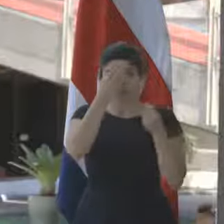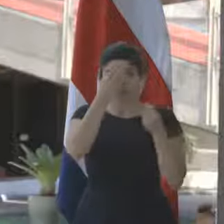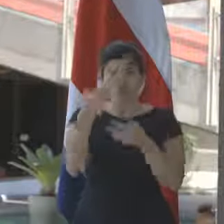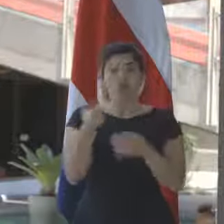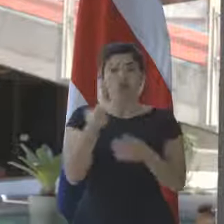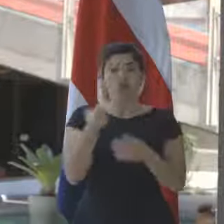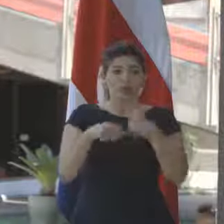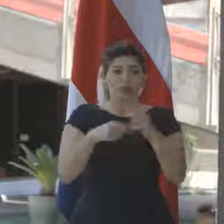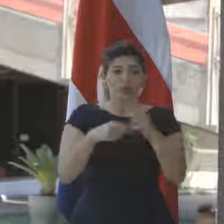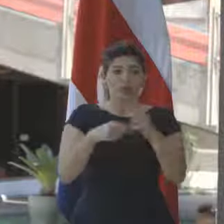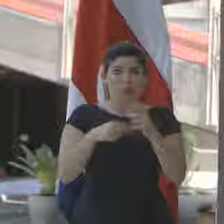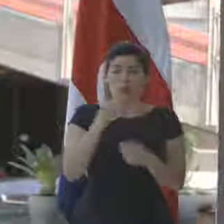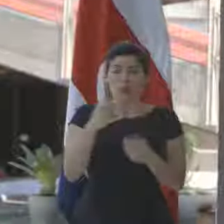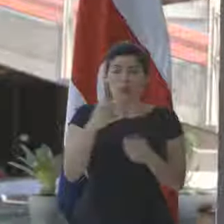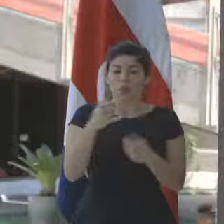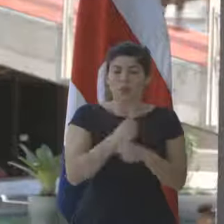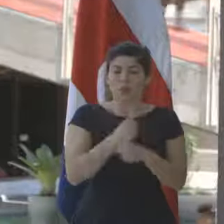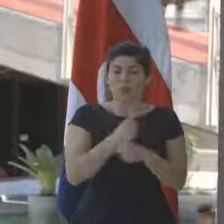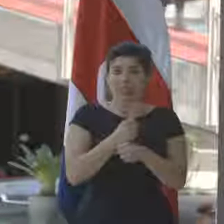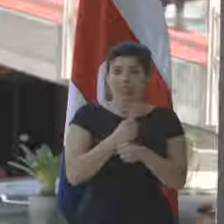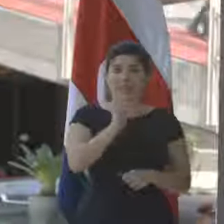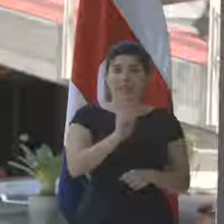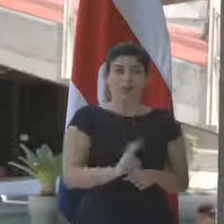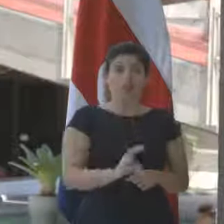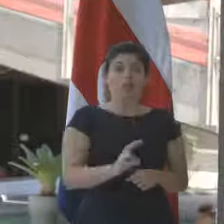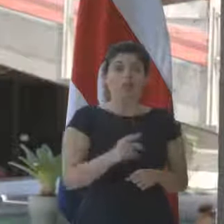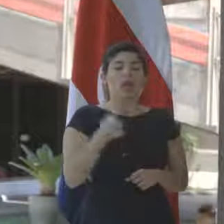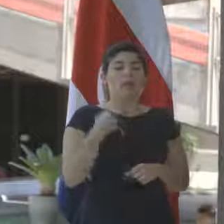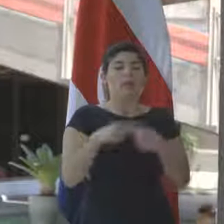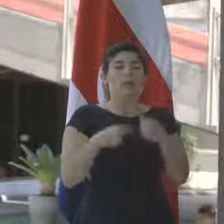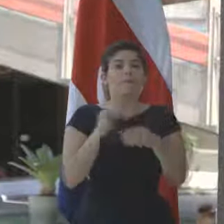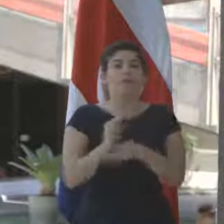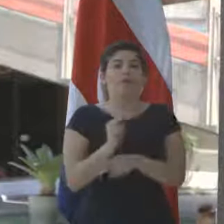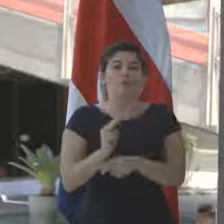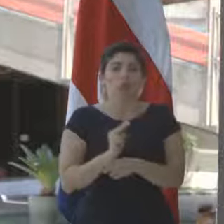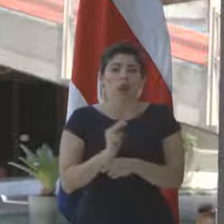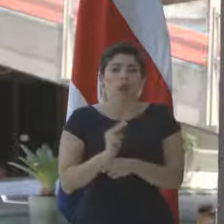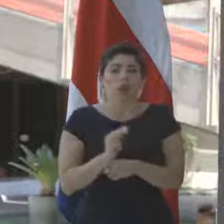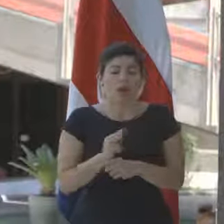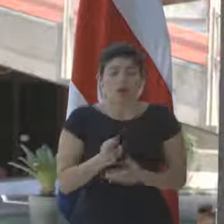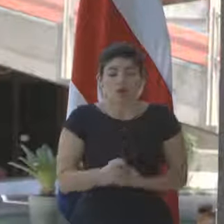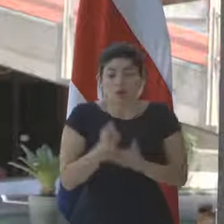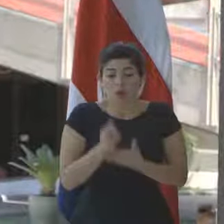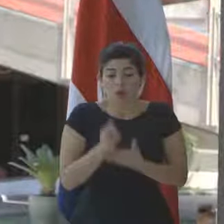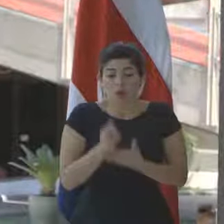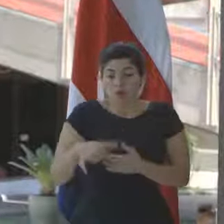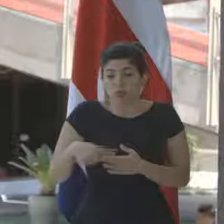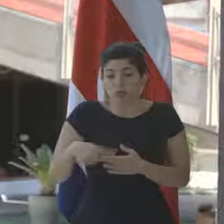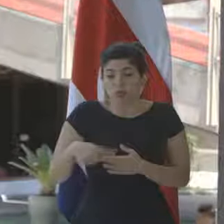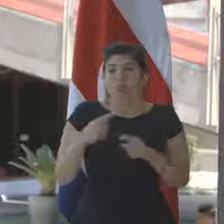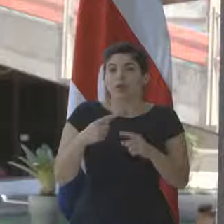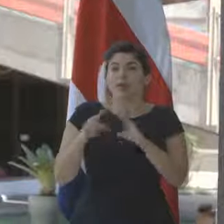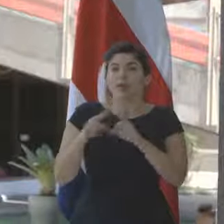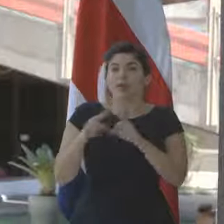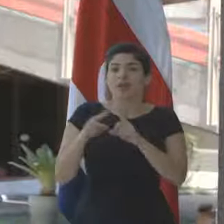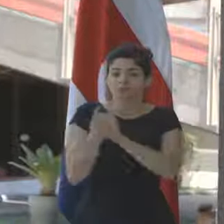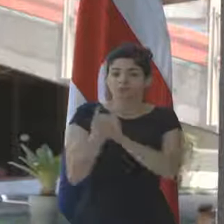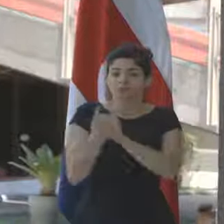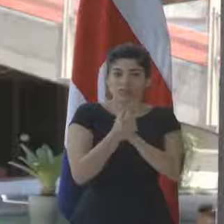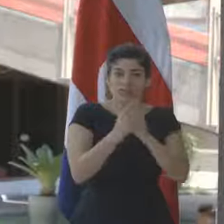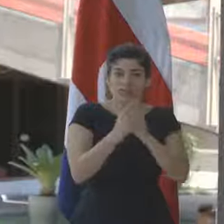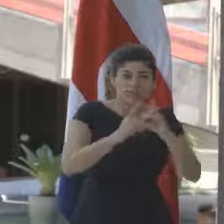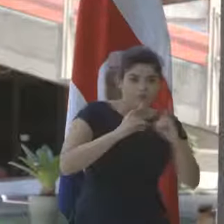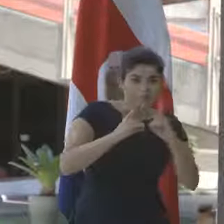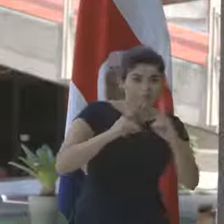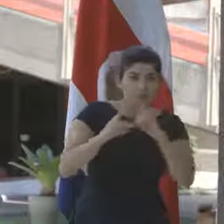similar que lo hemos hecho en el caso de Venezuela, utilizando los recursos de la multilateralidad, es decir, el diálogo